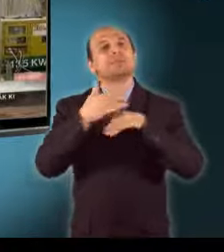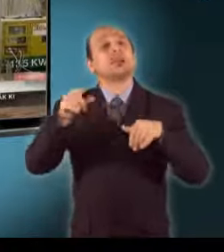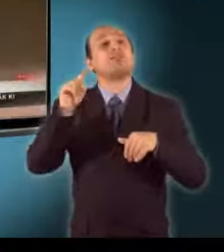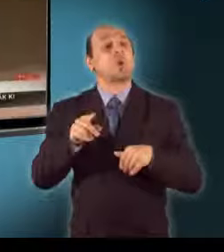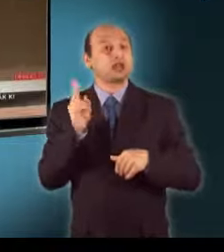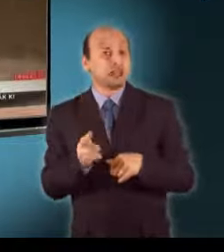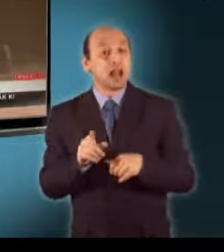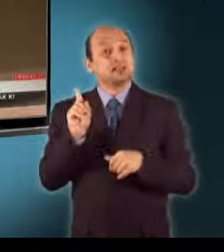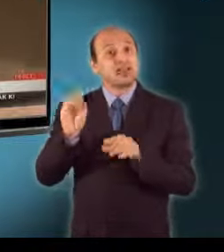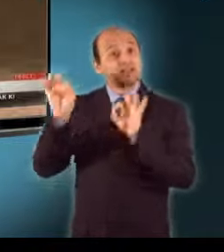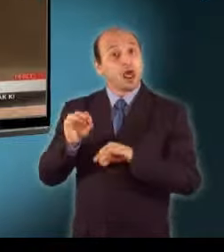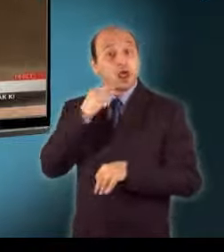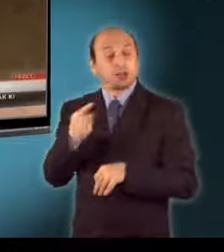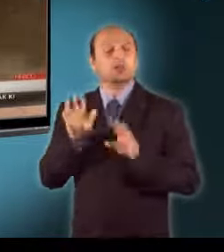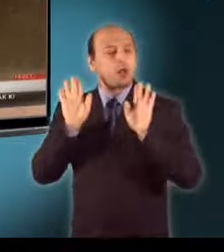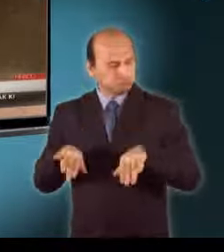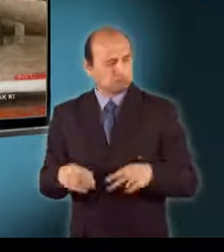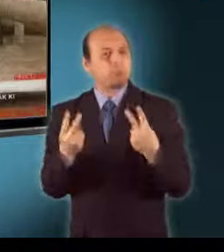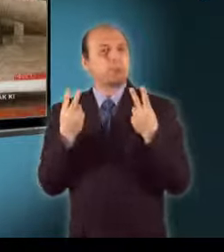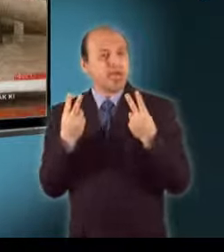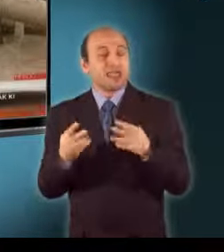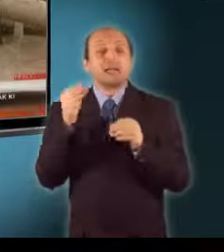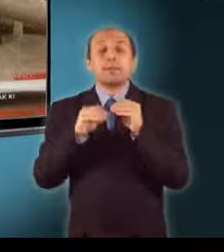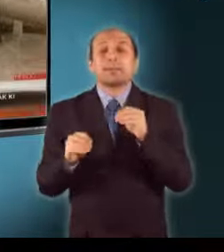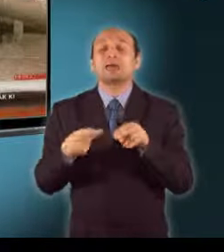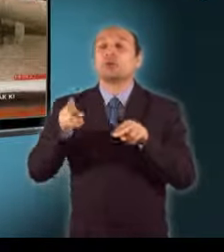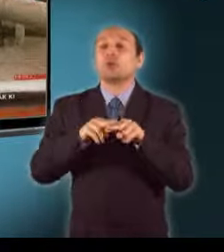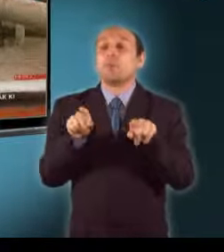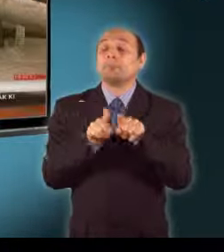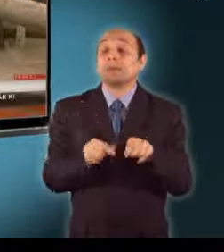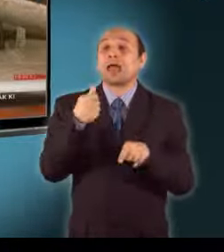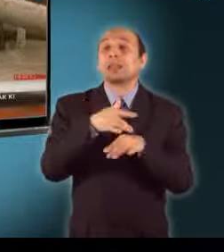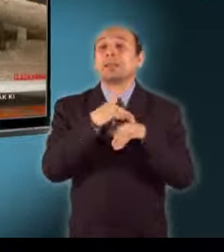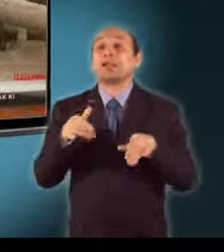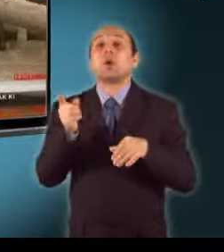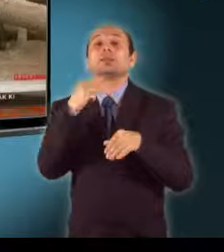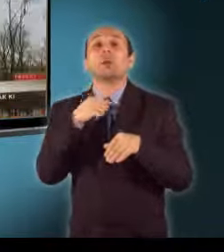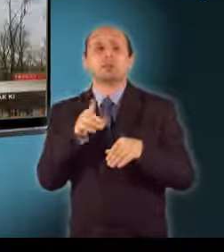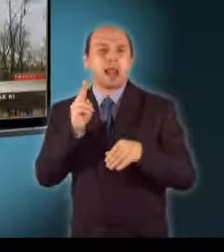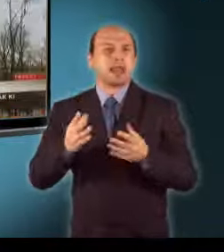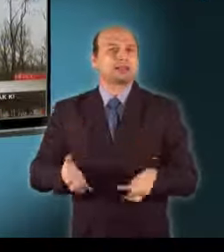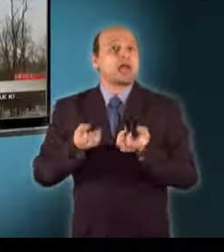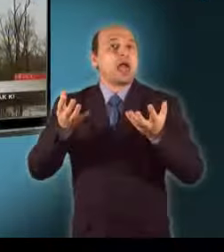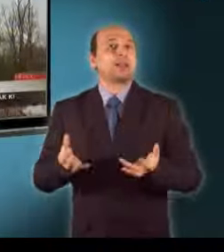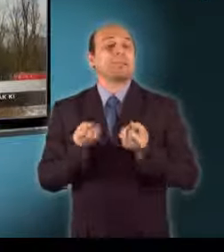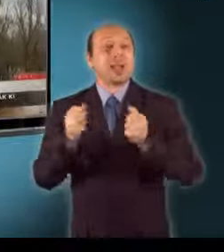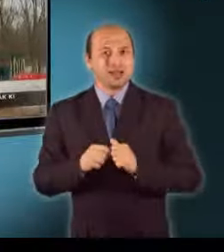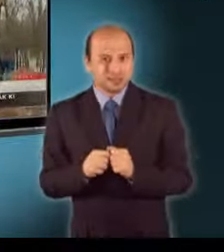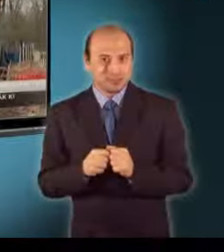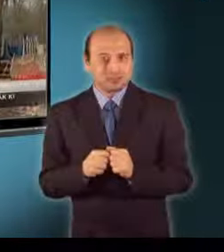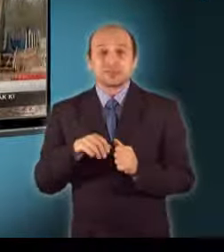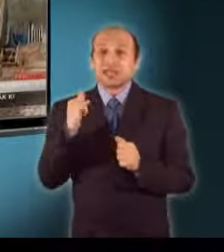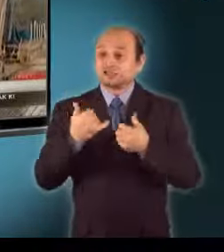szerint megéri. A korábbi adatok alapján akár éri több mint 1 millió tonna érc is kitermelhető 20 éven keresztül. Most azt vizsgálják, hogy